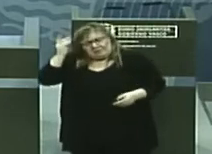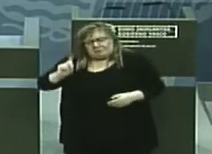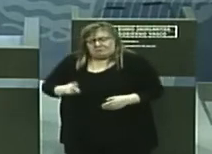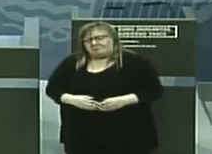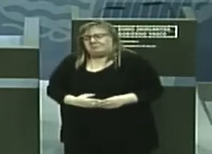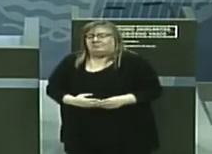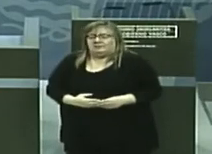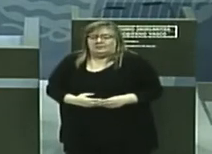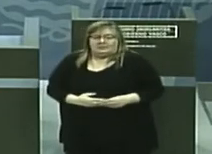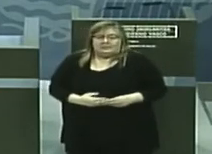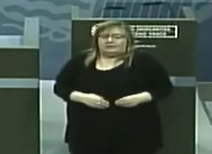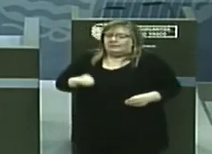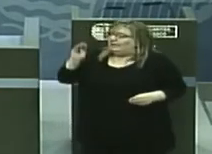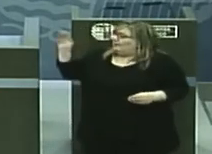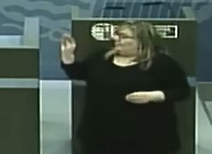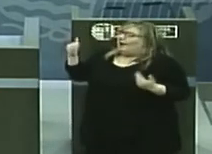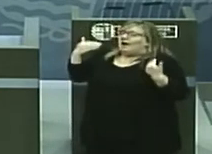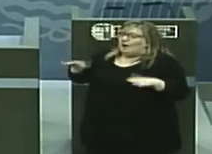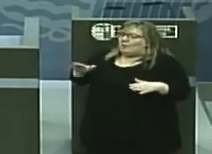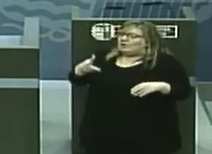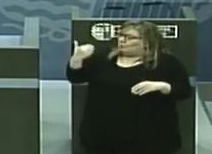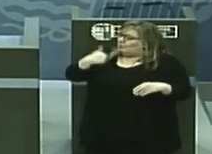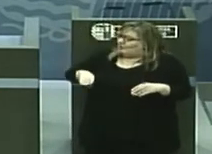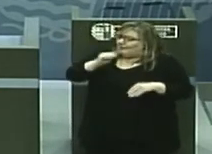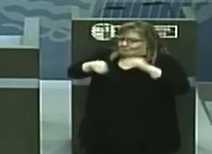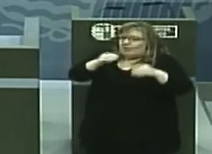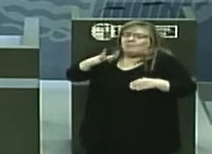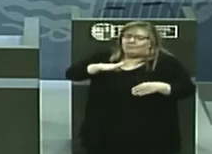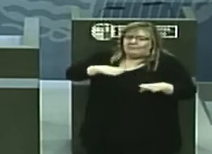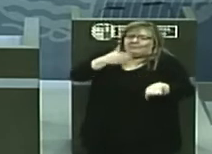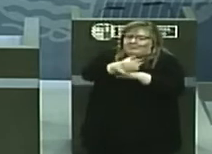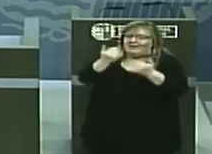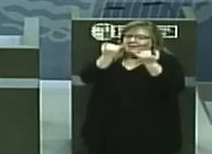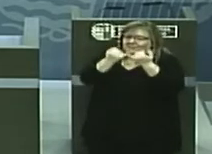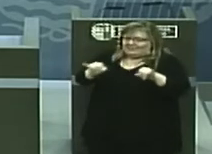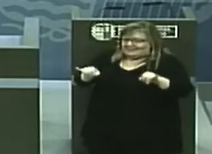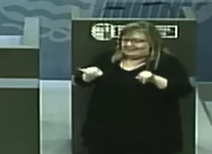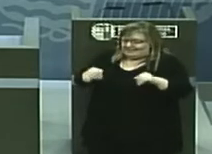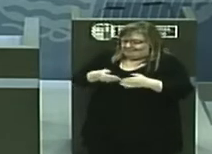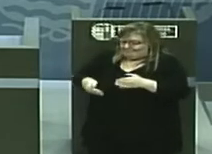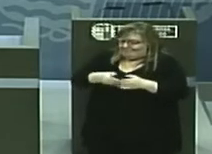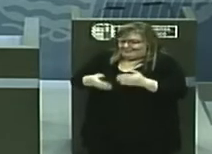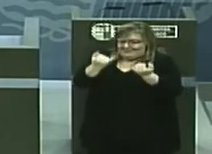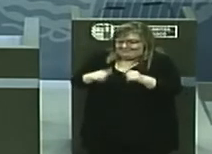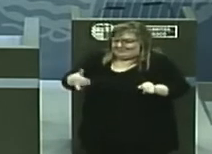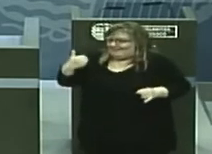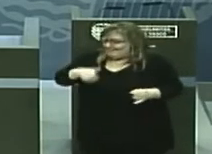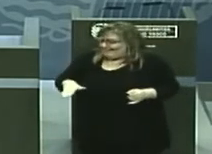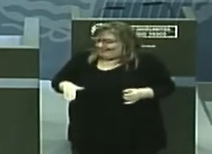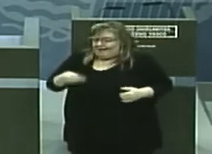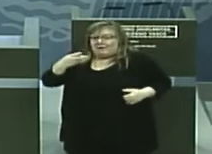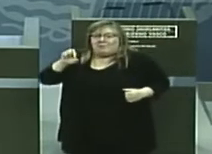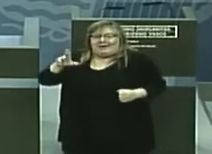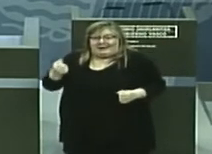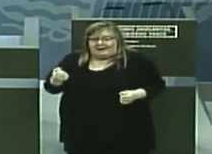Sí, le quería comentar que aunque se haya hecho un llamamiento a no acudir a las fiestas de verano que comienzan ya, ¿verdad? Bueno,